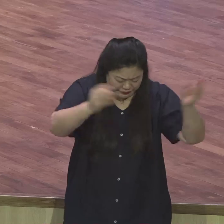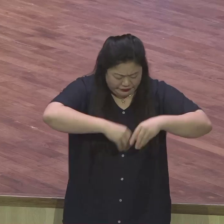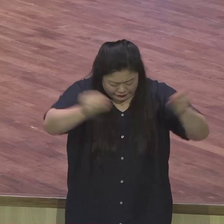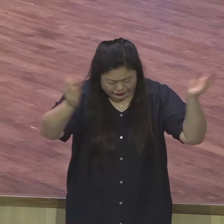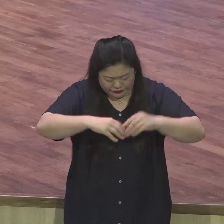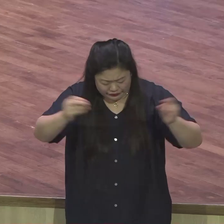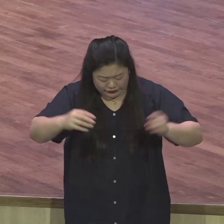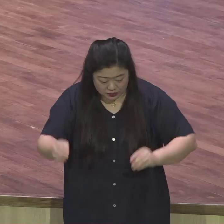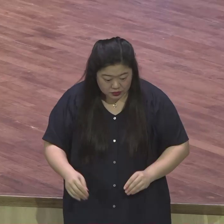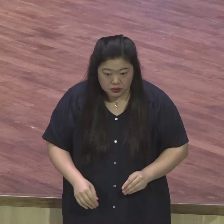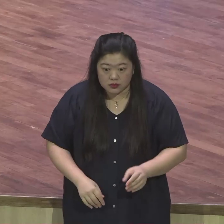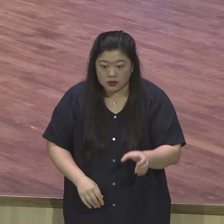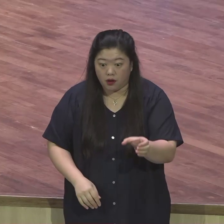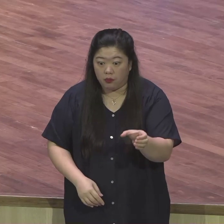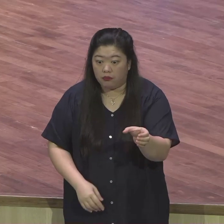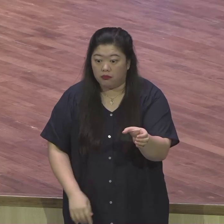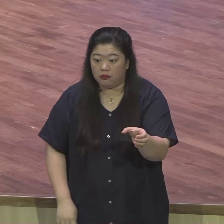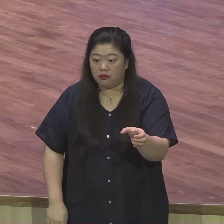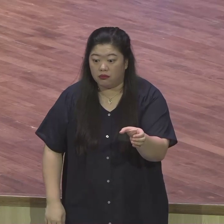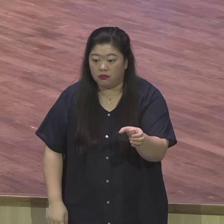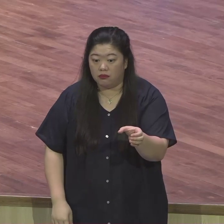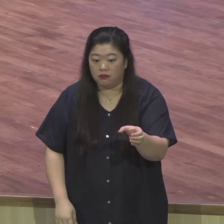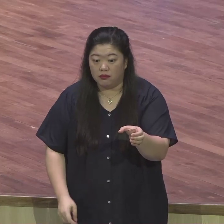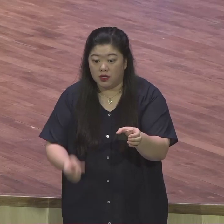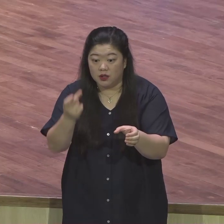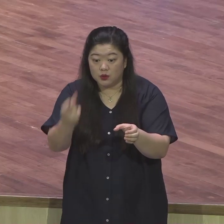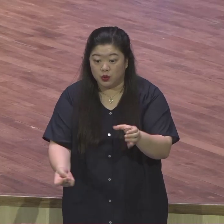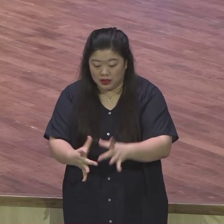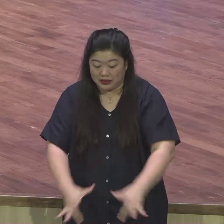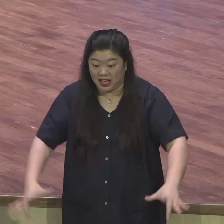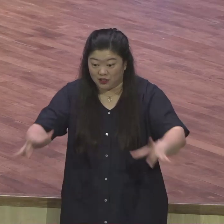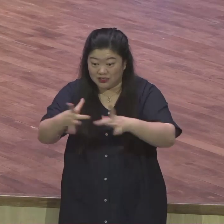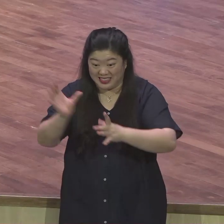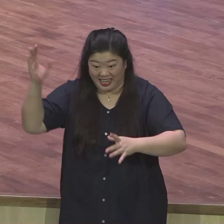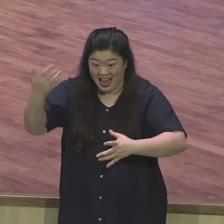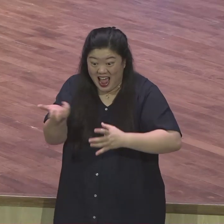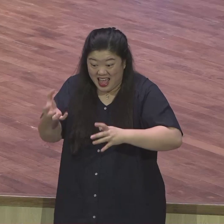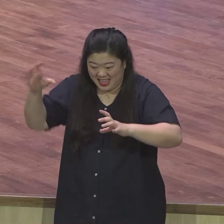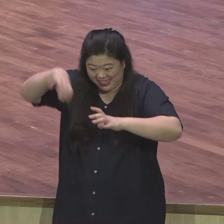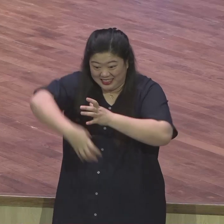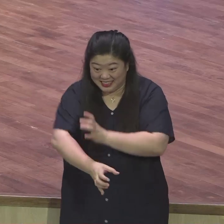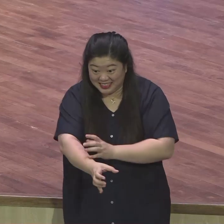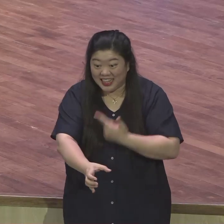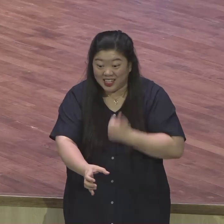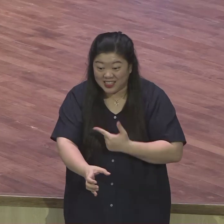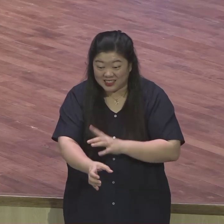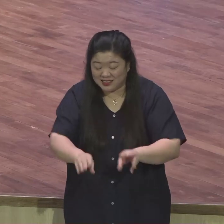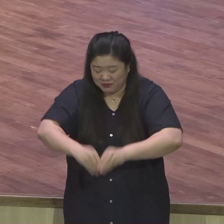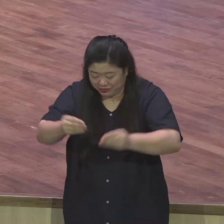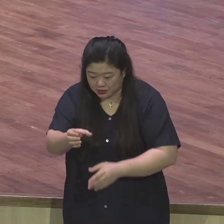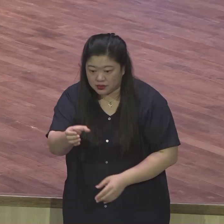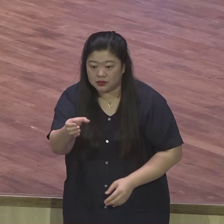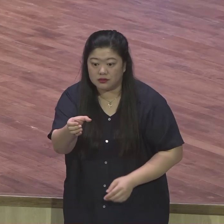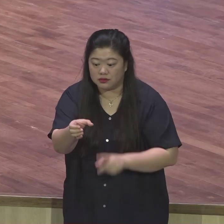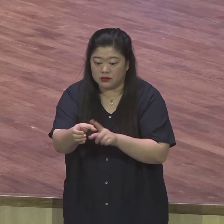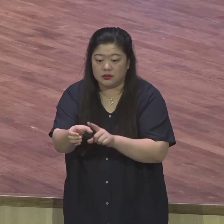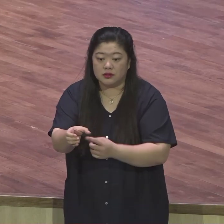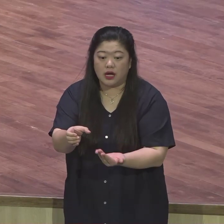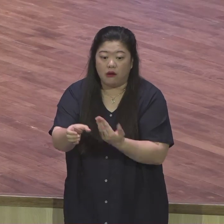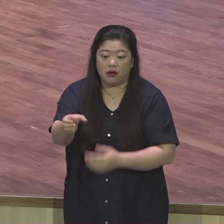딱 나오잖아요. 변함인 자루에서 집어넣어 놨는데 그냥 이 도둑 놈이 도둑